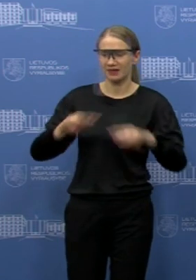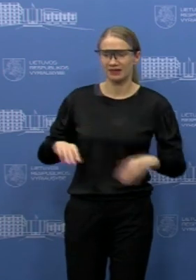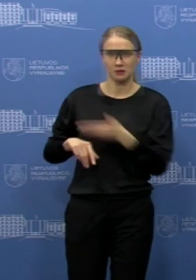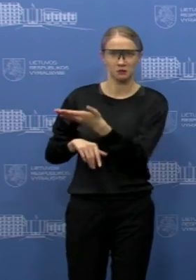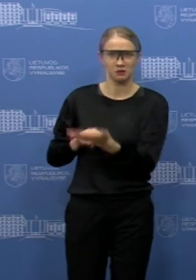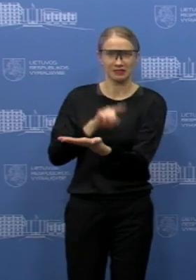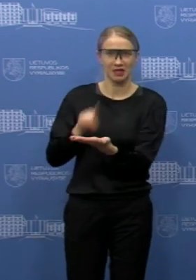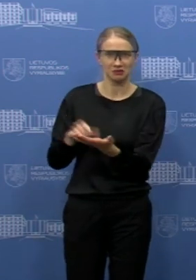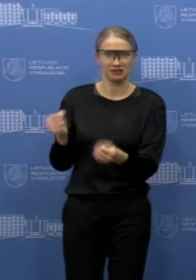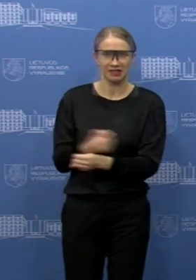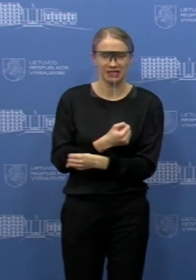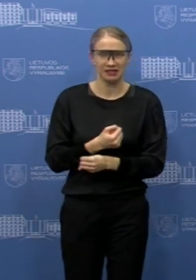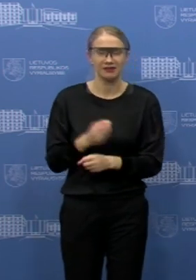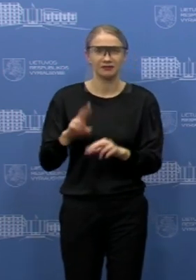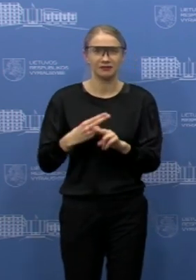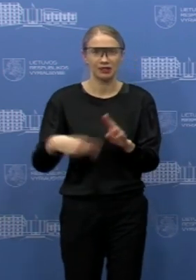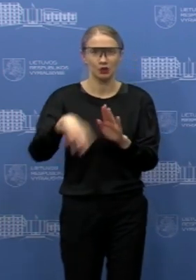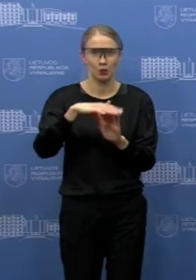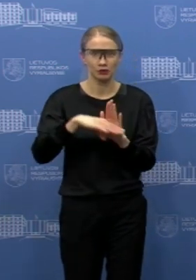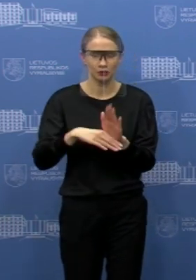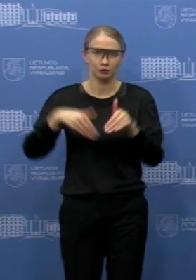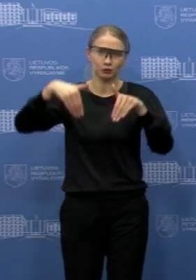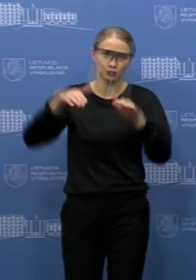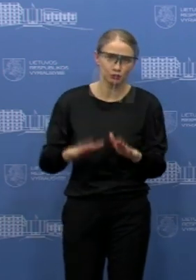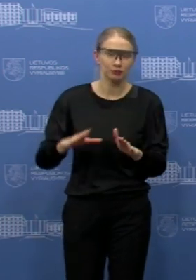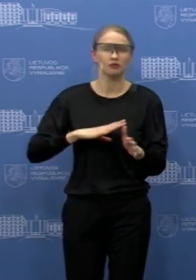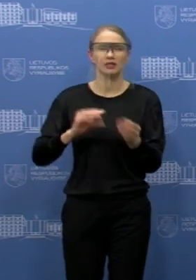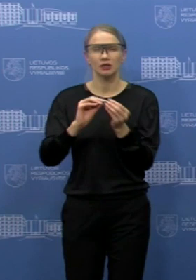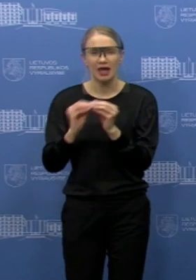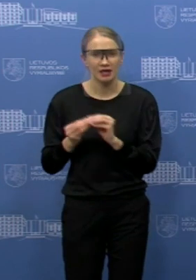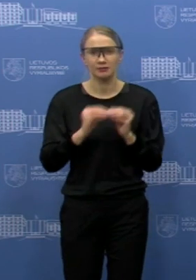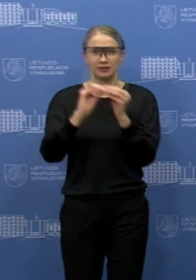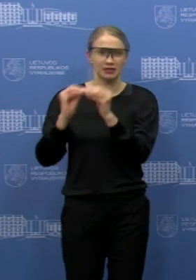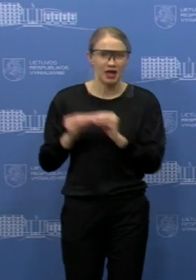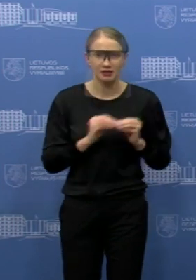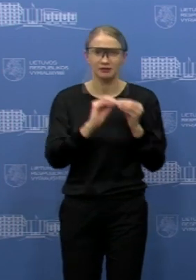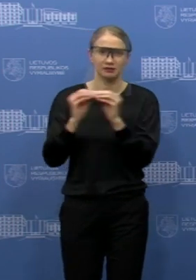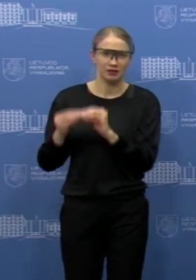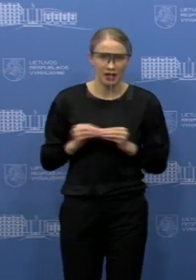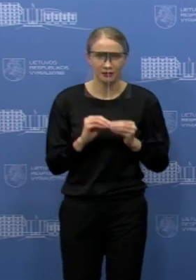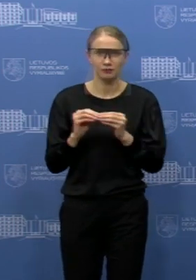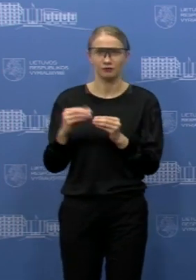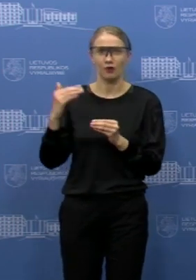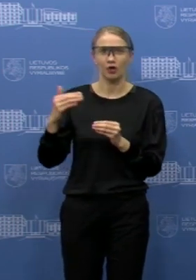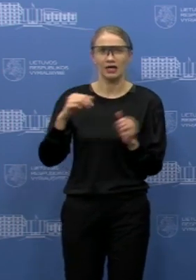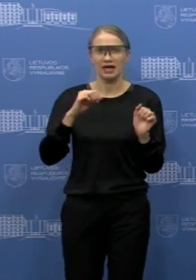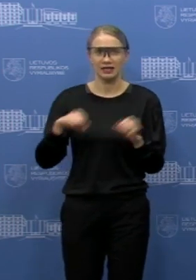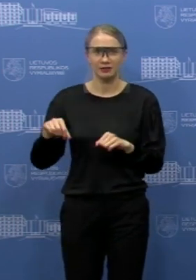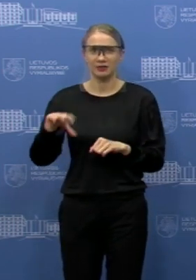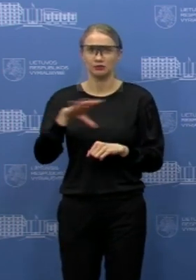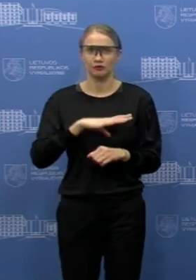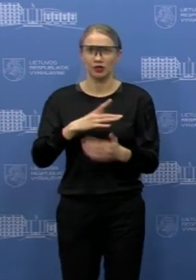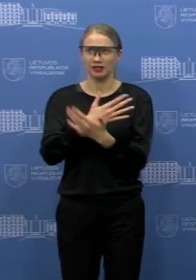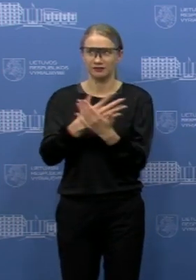nes tikrai labai intensyviai nuostatos buvo derinamos ir tam tikros galimybės, net ir